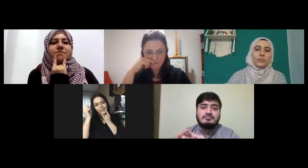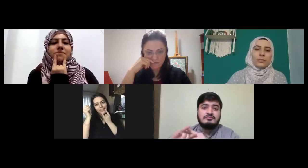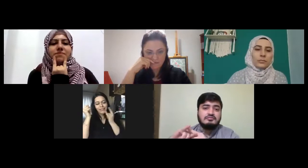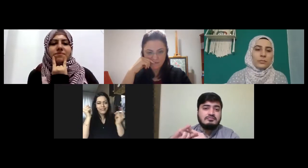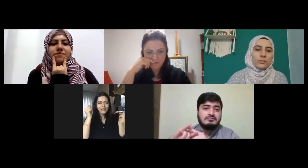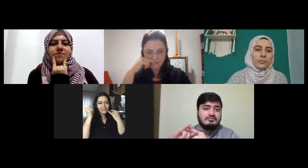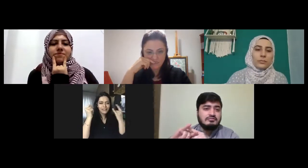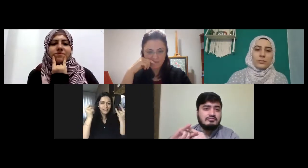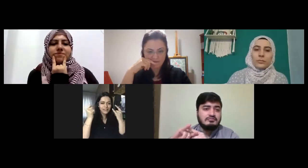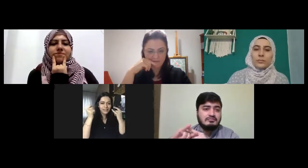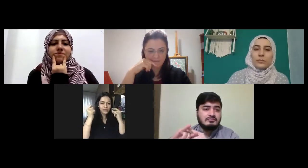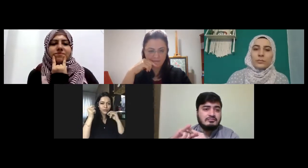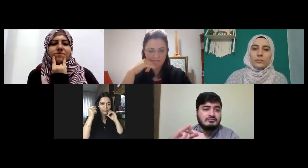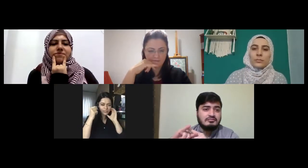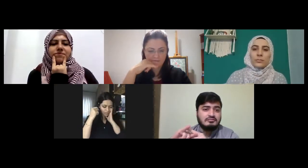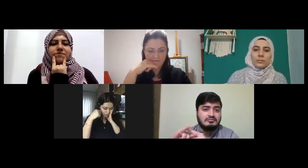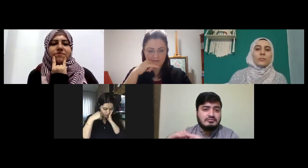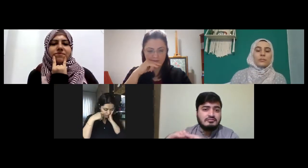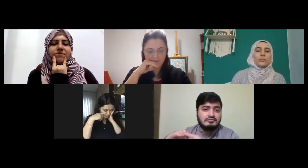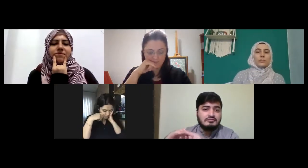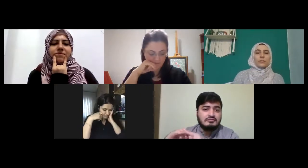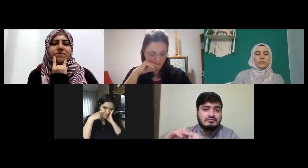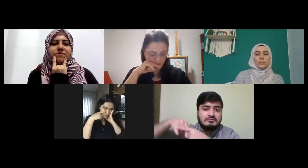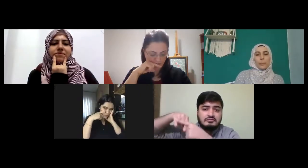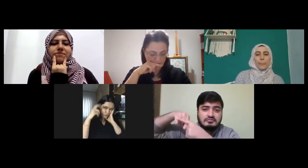artık hangisi kolayınıza geliyorsa temmuz